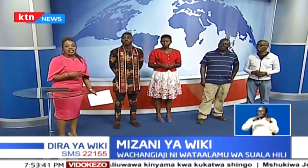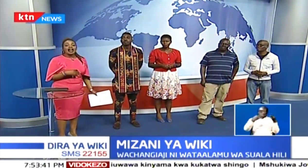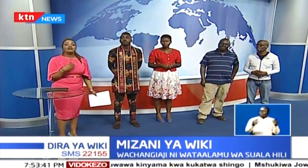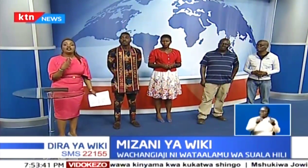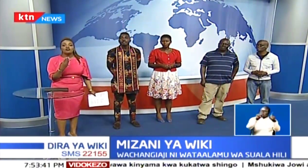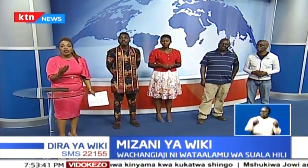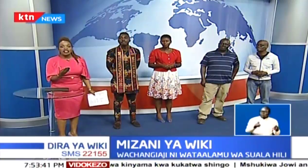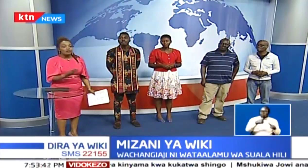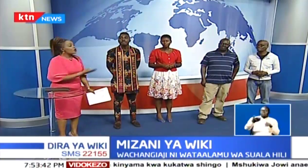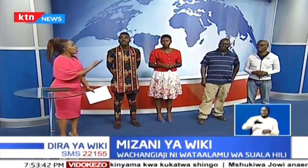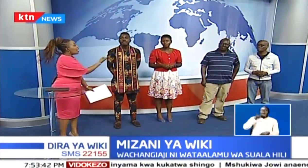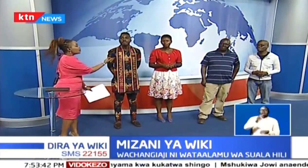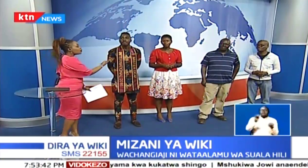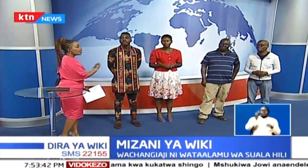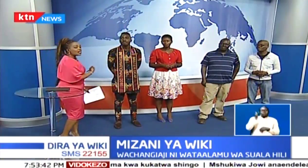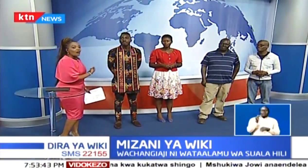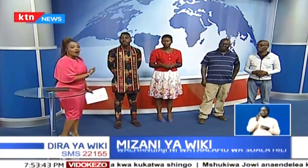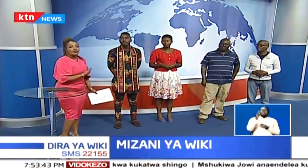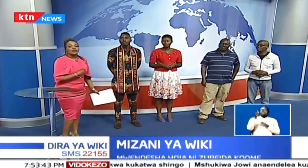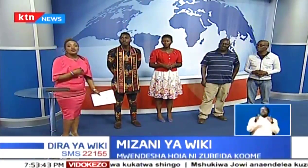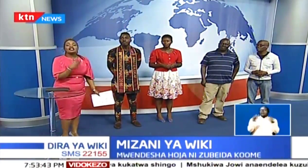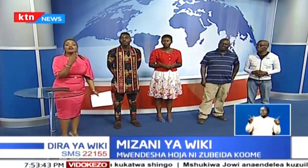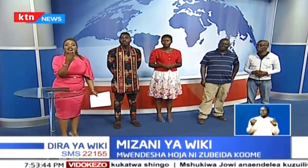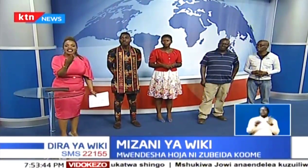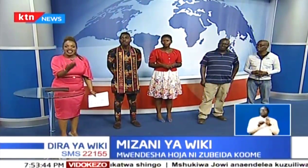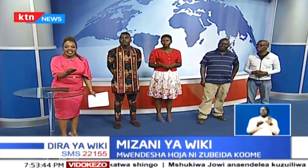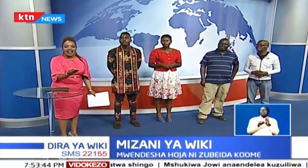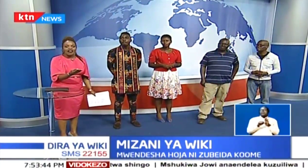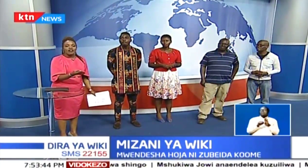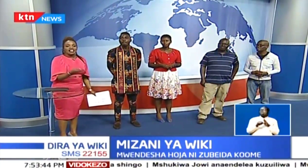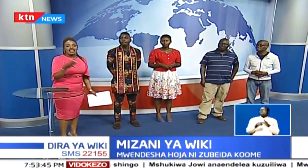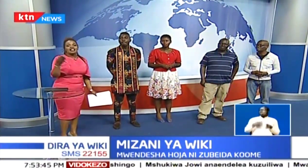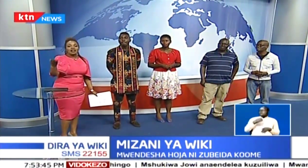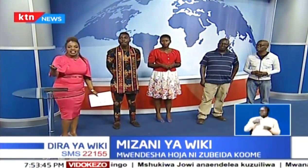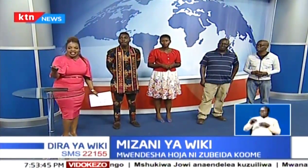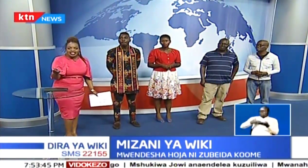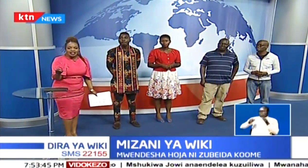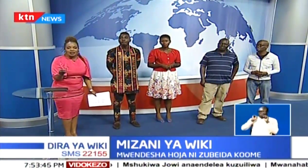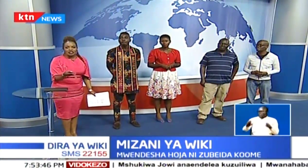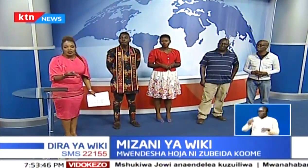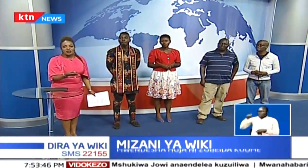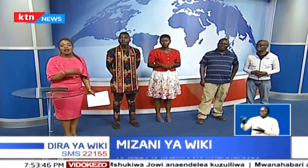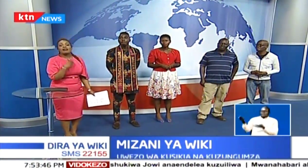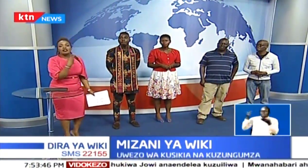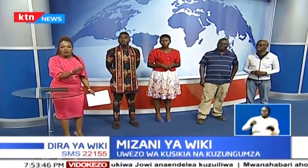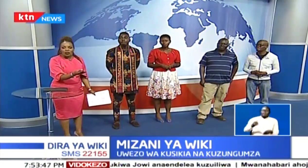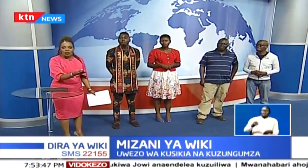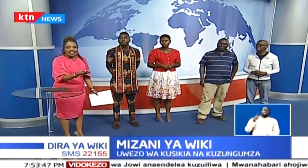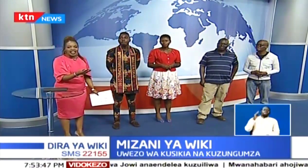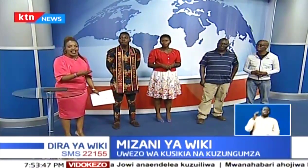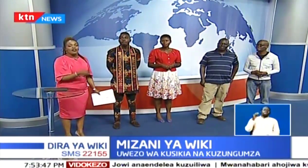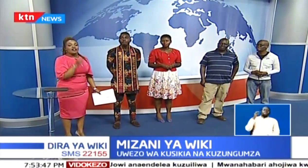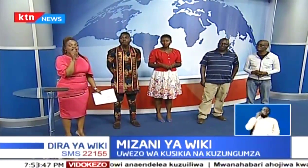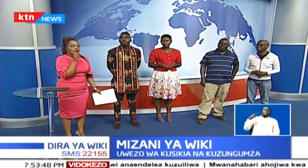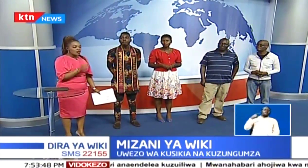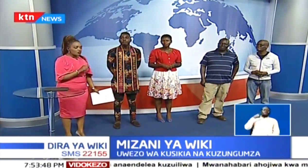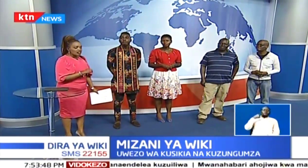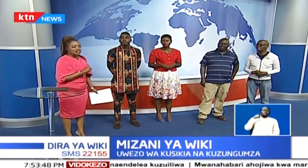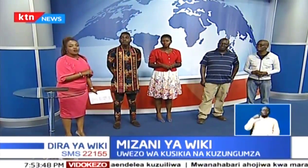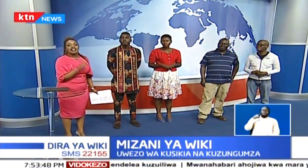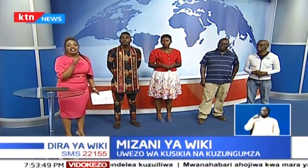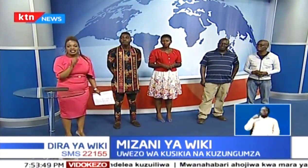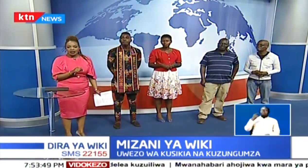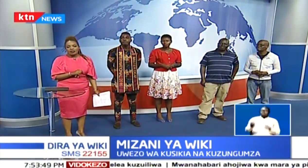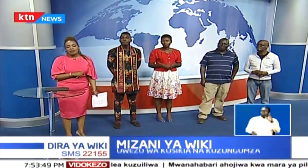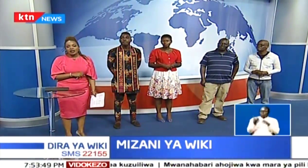wanauliza maswali, hatuwezi kuwajibu. Hawa ni wageni wangu, siwezi kuwasilia na nao. Meresha uwiti ya patu kuwasilia na nao. Na